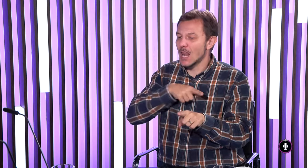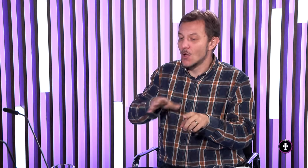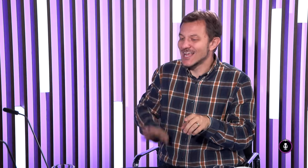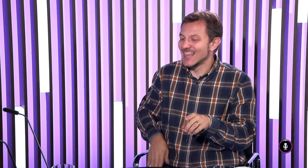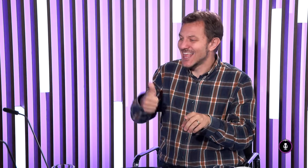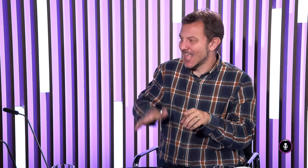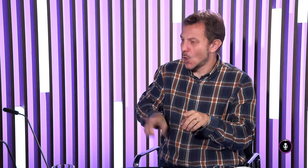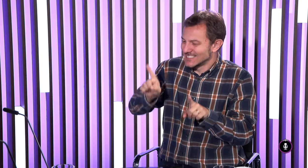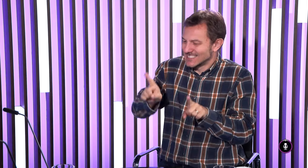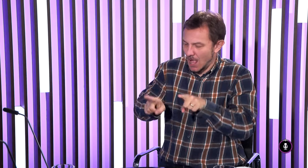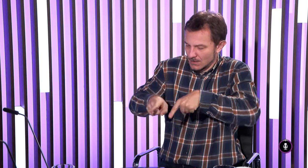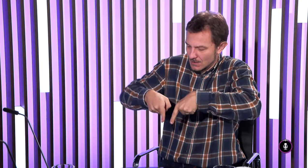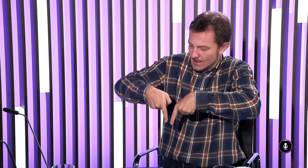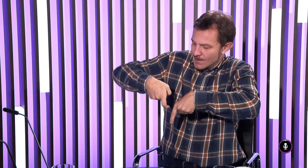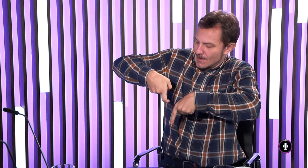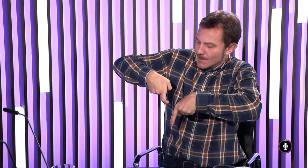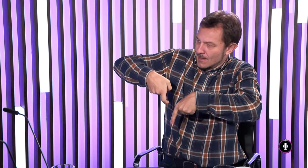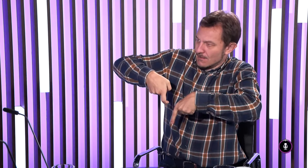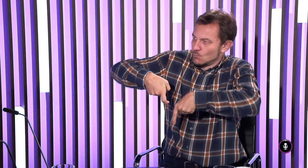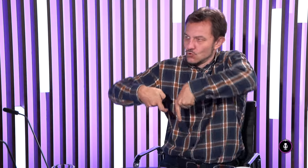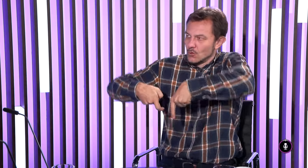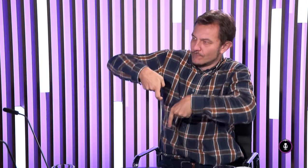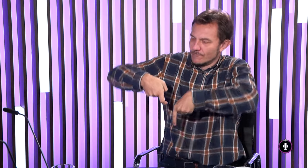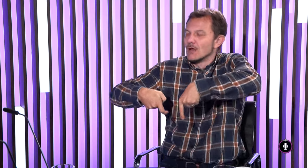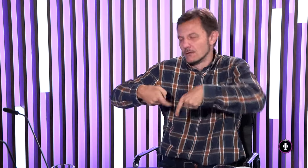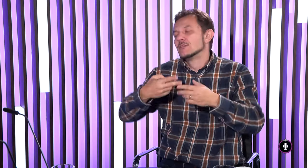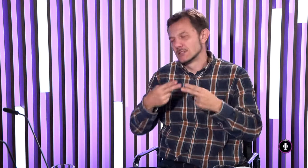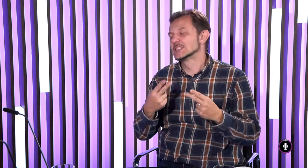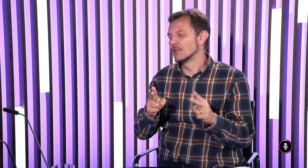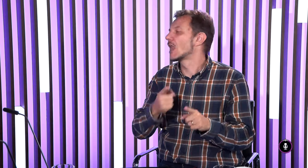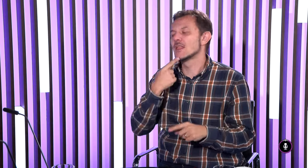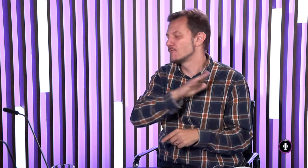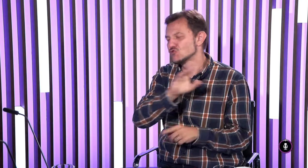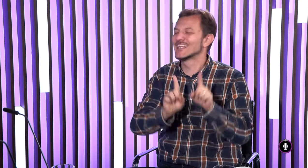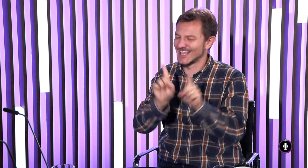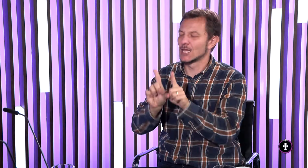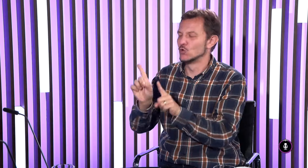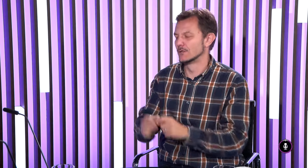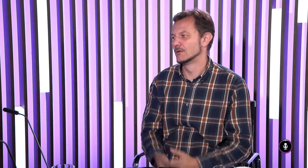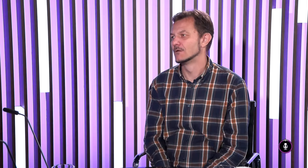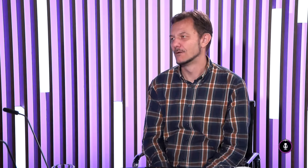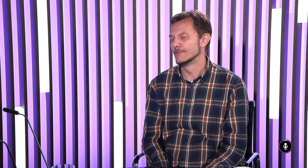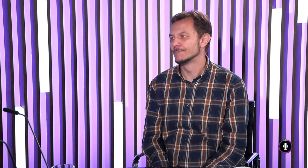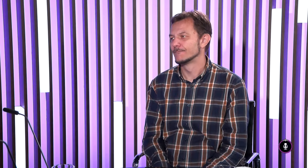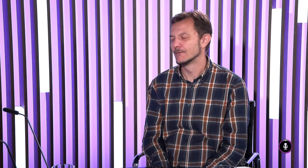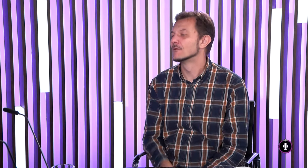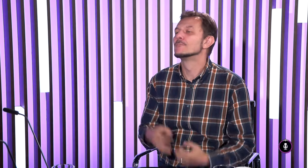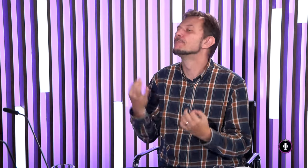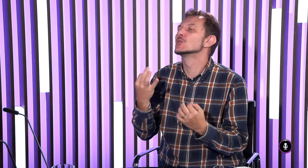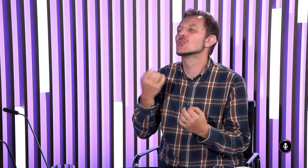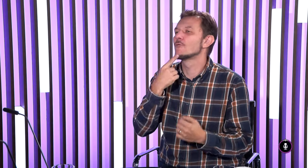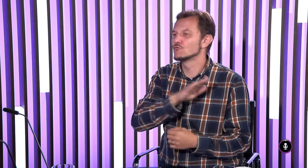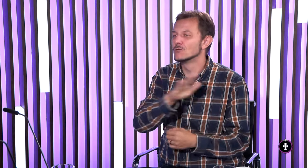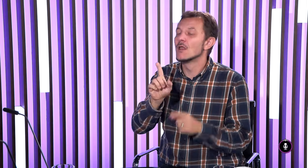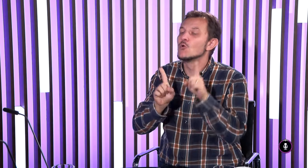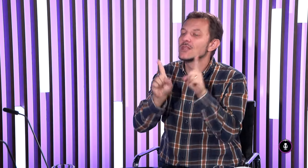nejakú nestabilitu alebo napríklad dlhšie stáť na jednej nohe môže byť problém. Stáva sa to, ale nehovorím, že všetci, ale niektorí môžu mať